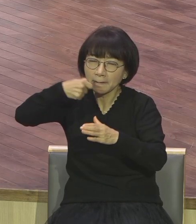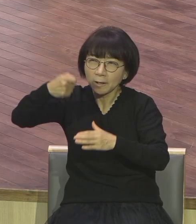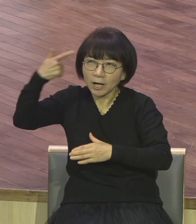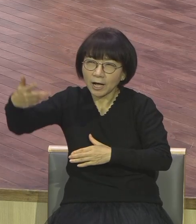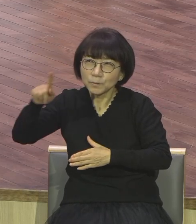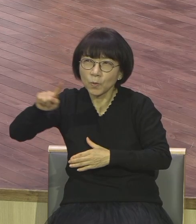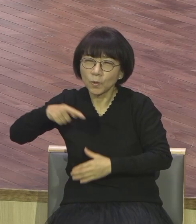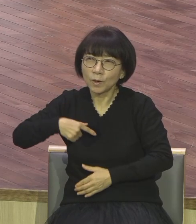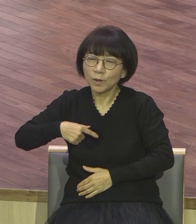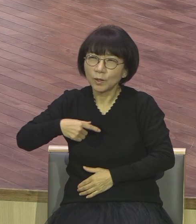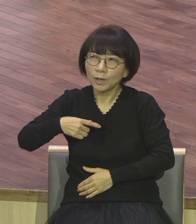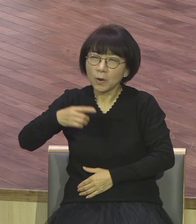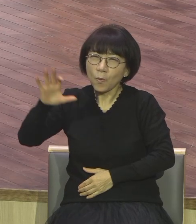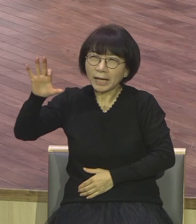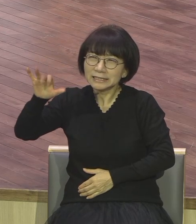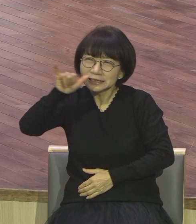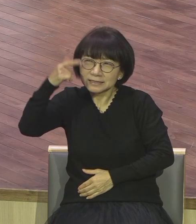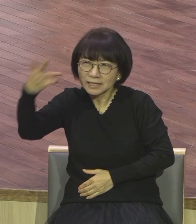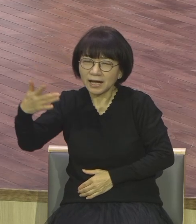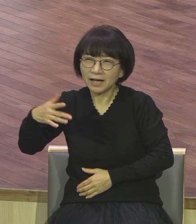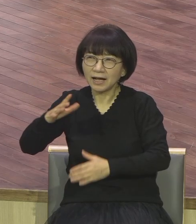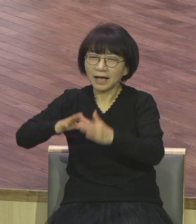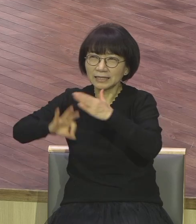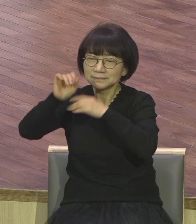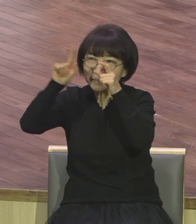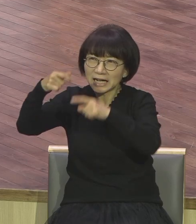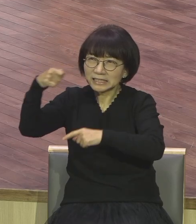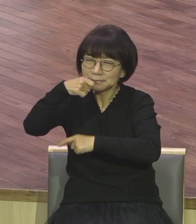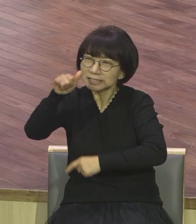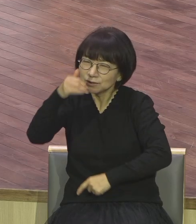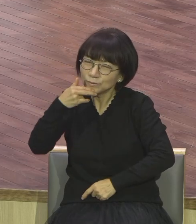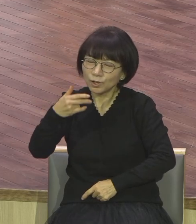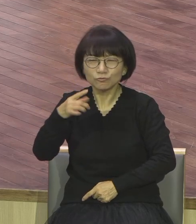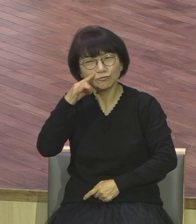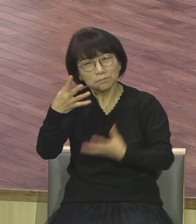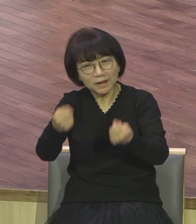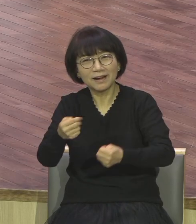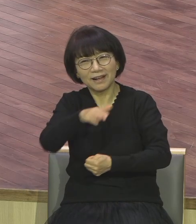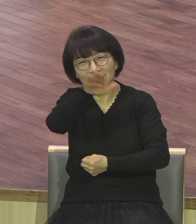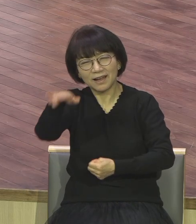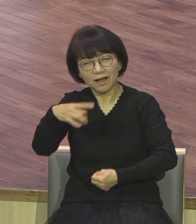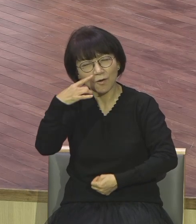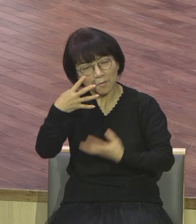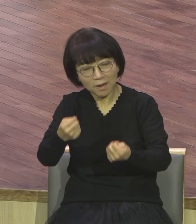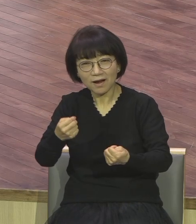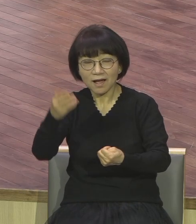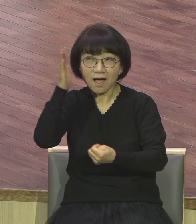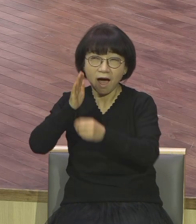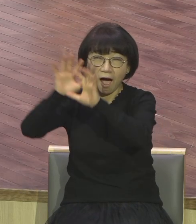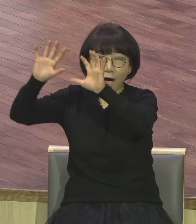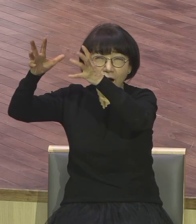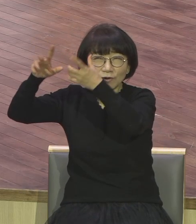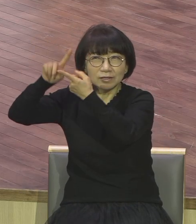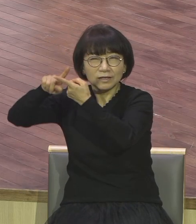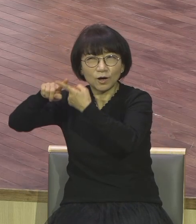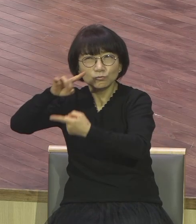없는가 아침에 이빨을 닦아야 되나 안 닦아야 되나 여러분이 온갖 천국은 어떨까 온갖 궁금한 게 많지요